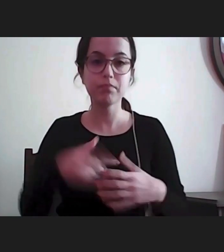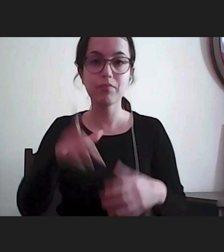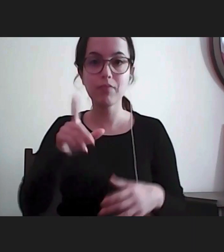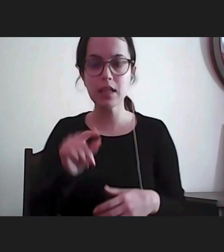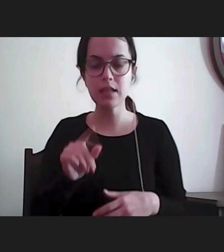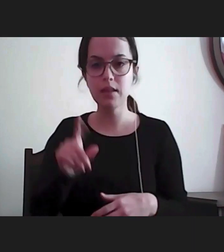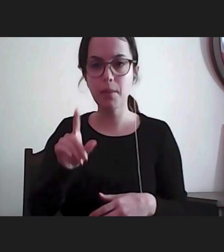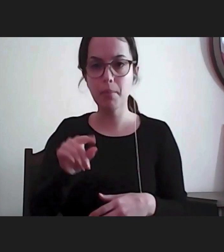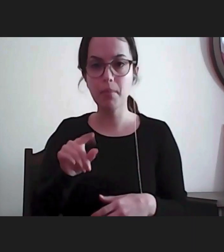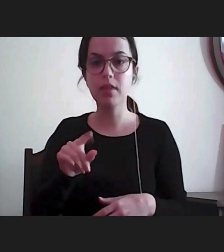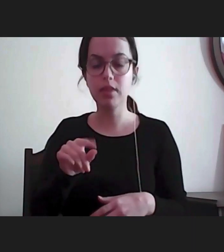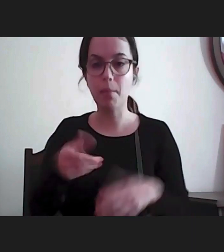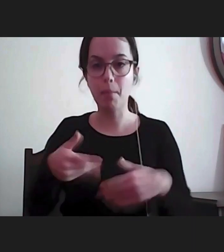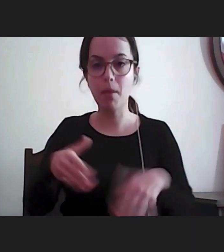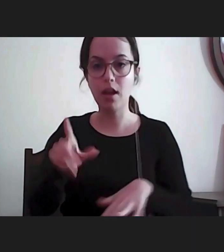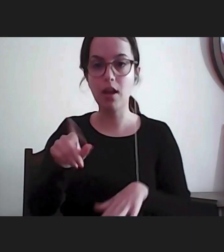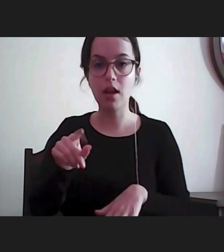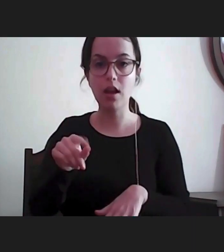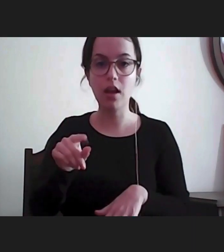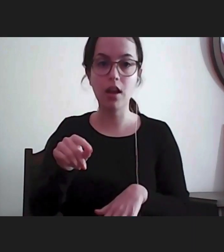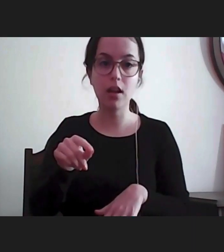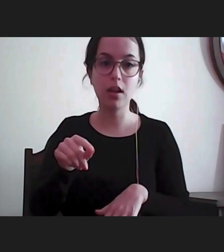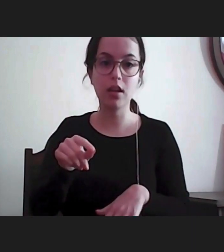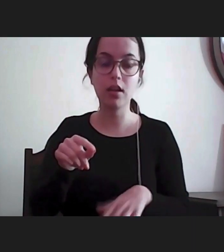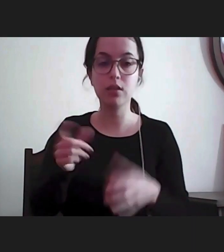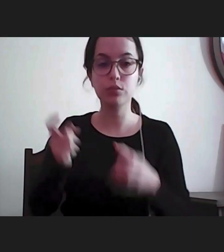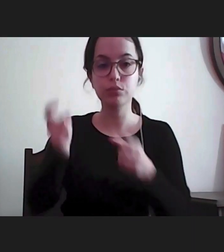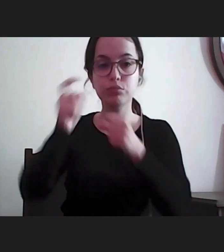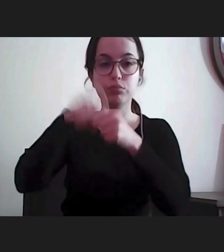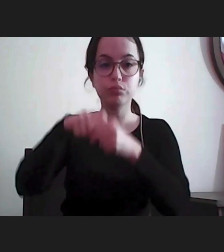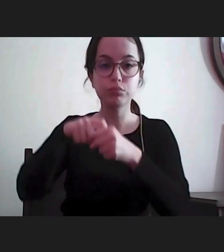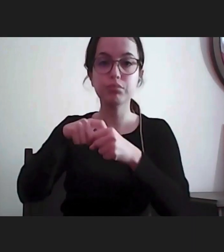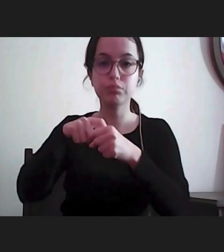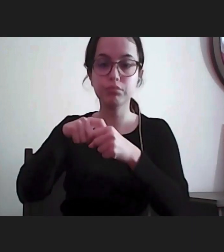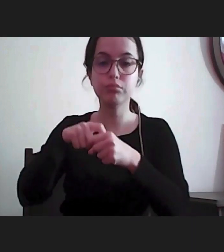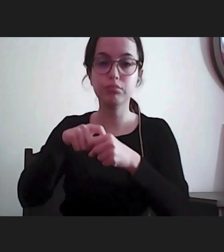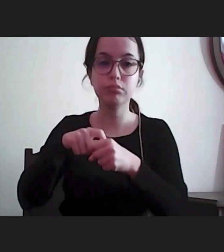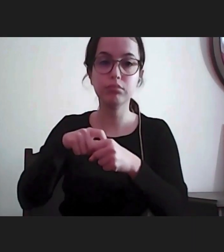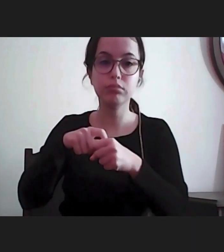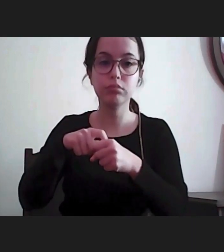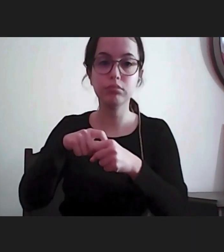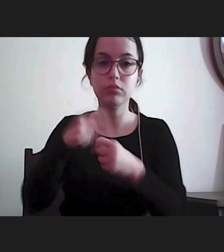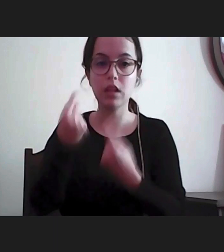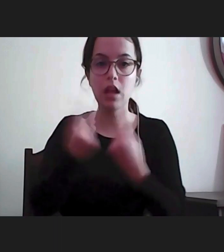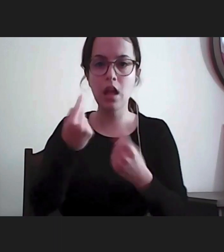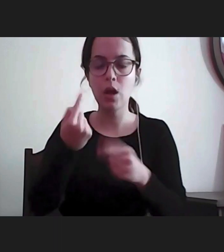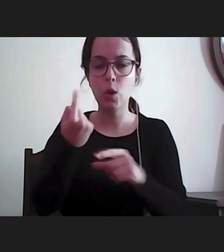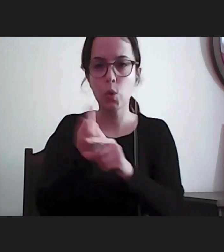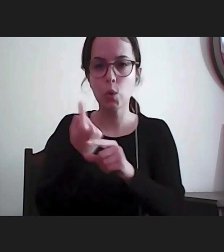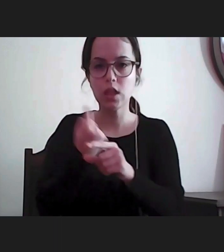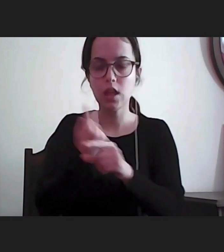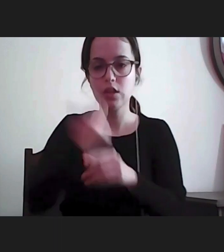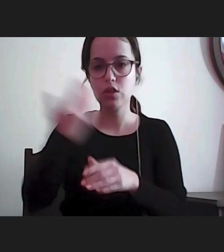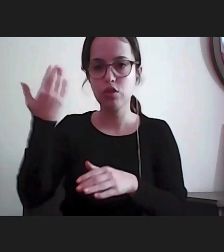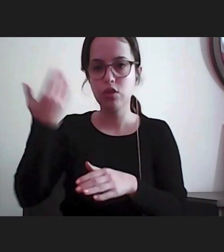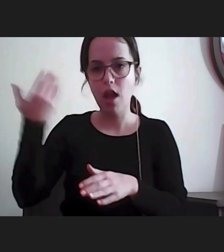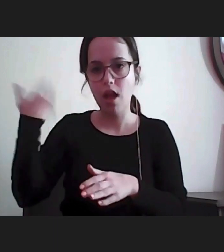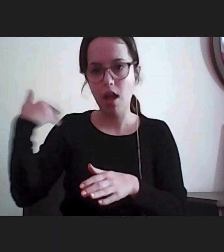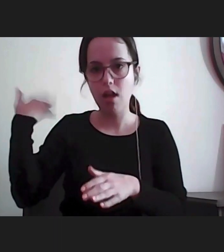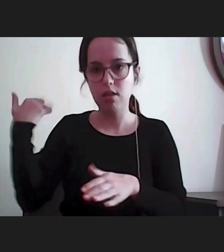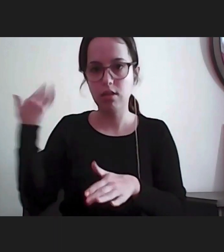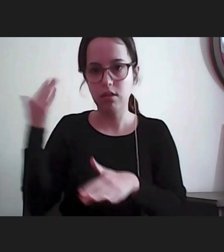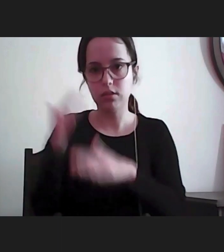dizer, porque é de justiça, que também se enquadram, são competências que também se enquadram em algo pré-existente na estrutura da